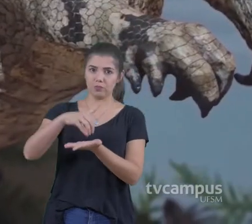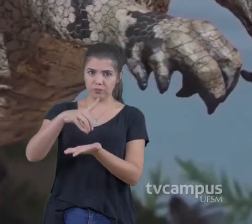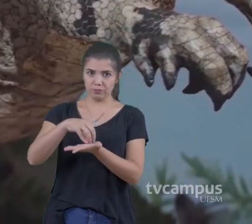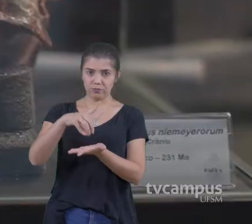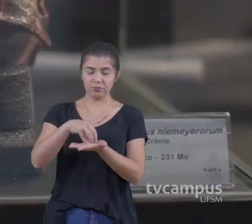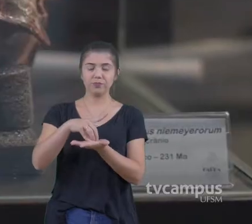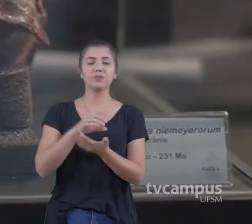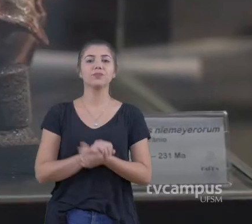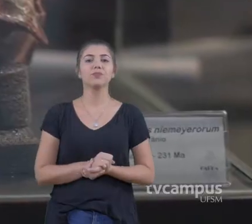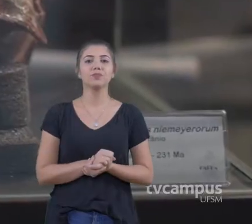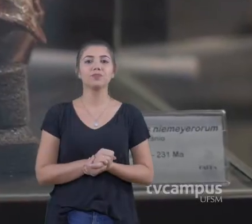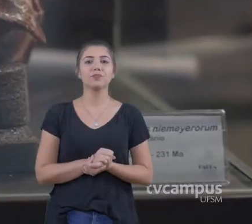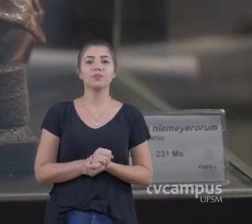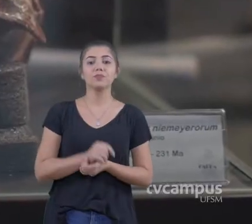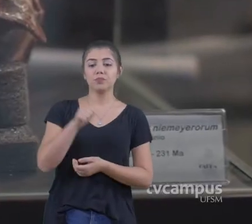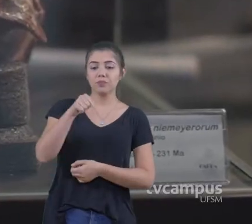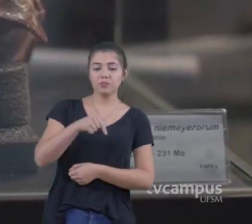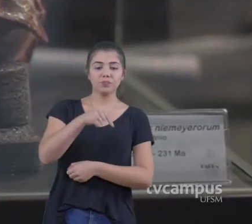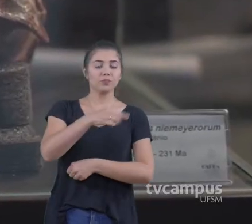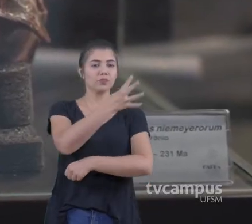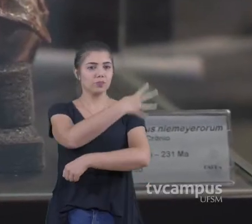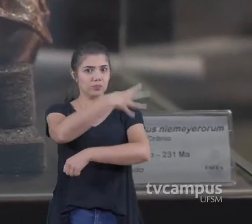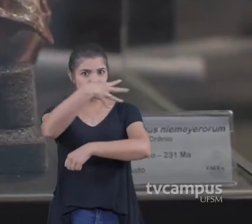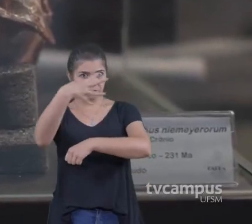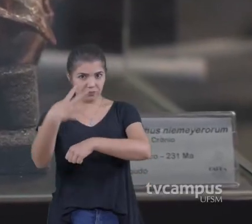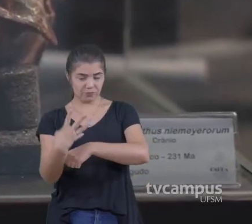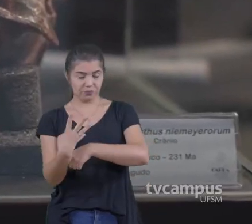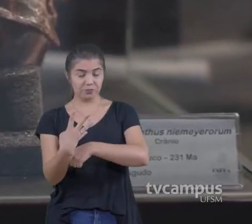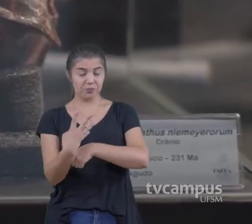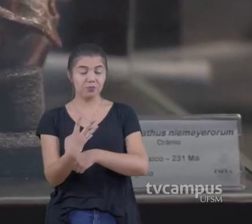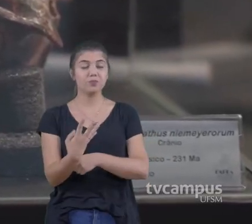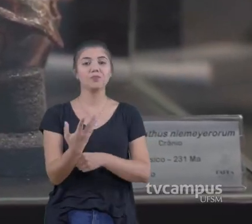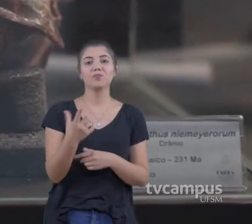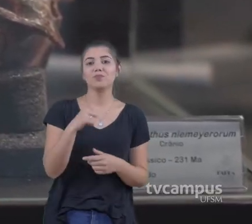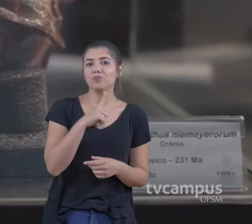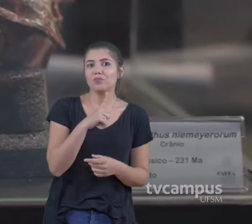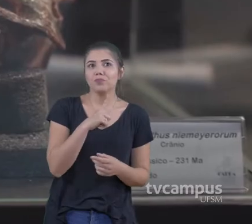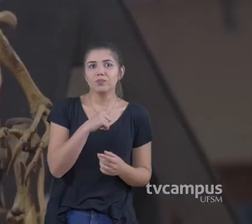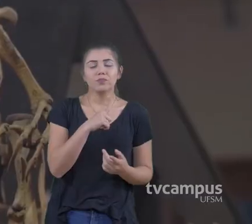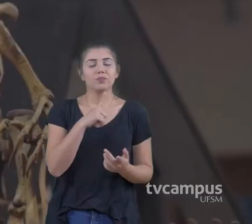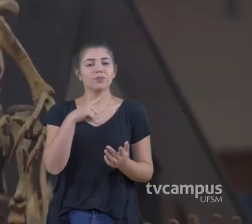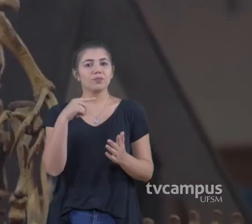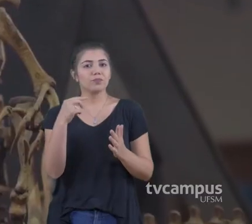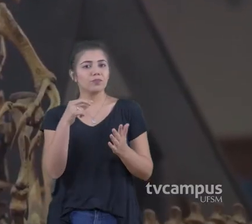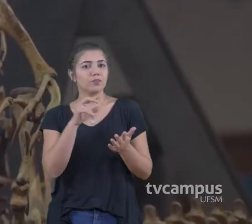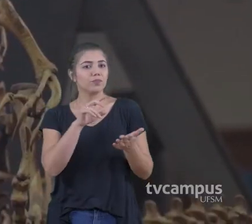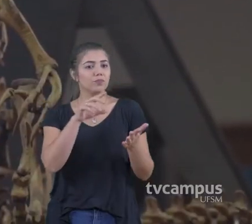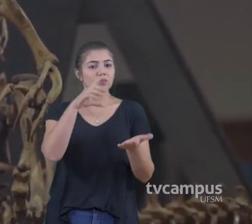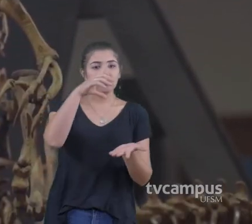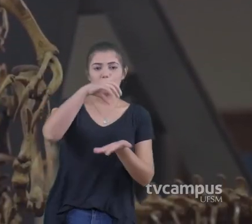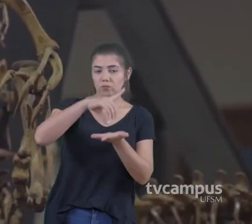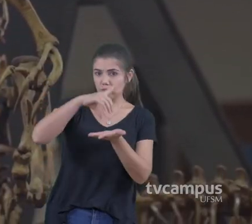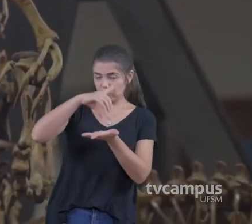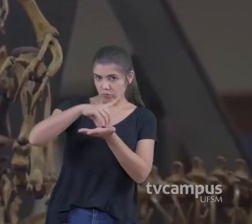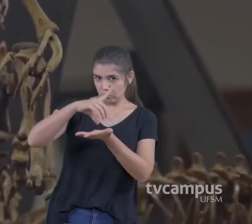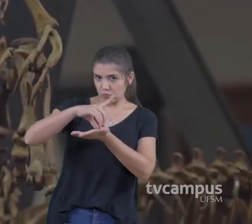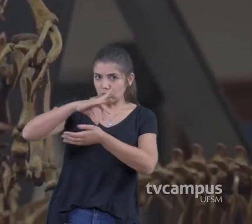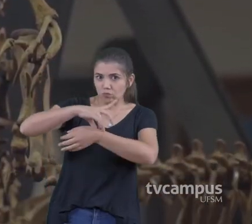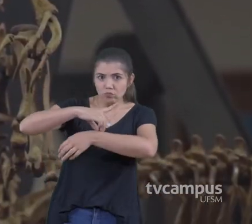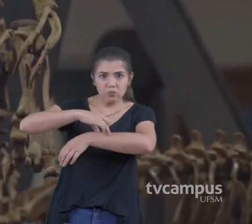termos culturais, que são os dinossauros Então, na região da Quarta Colônia, em especial, a gente tem registros de